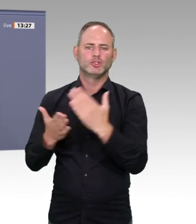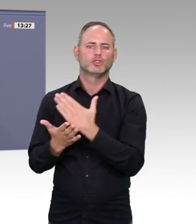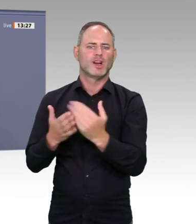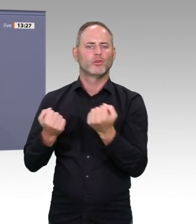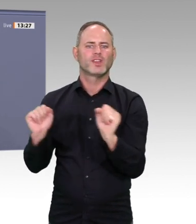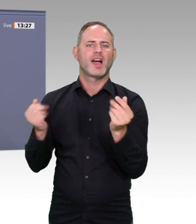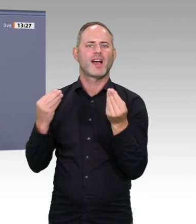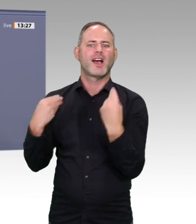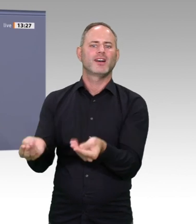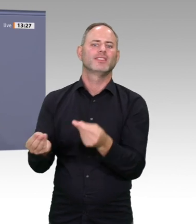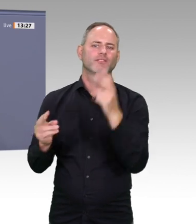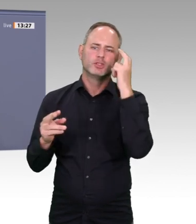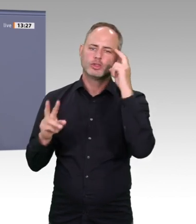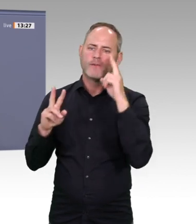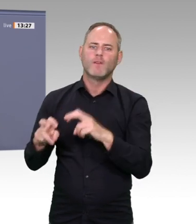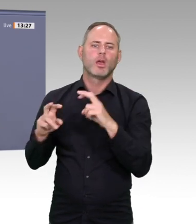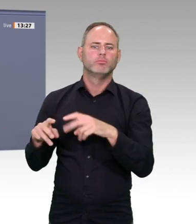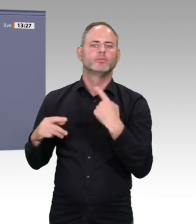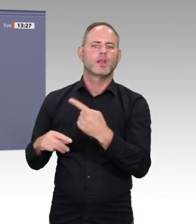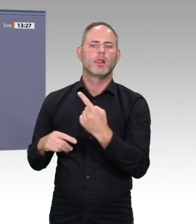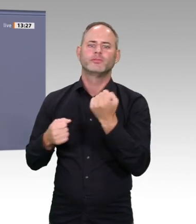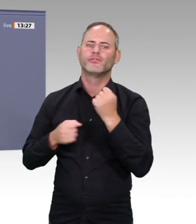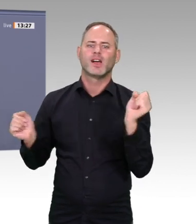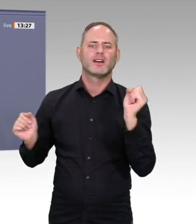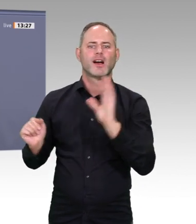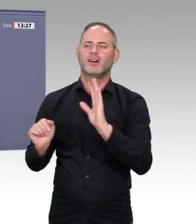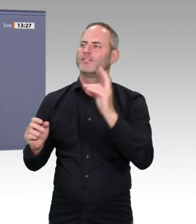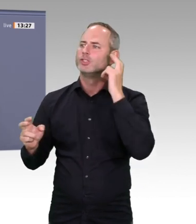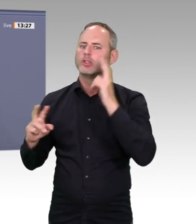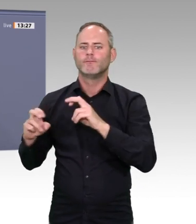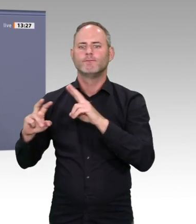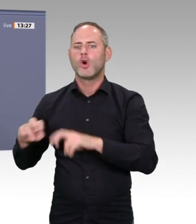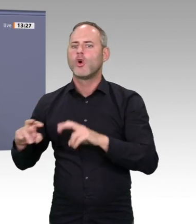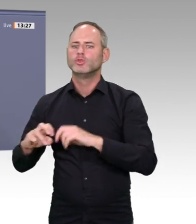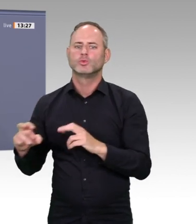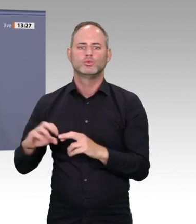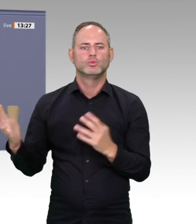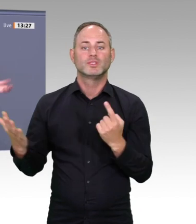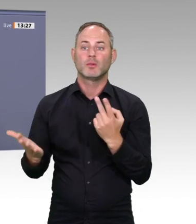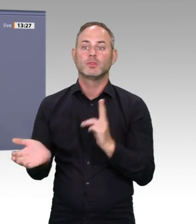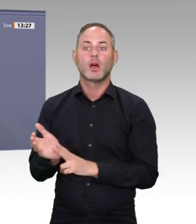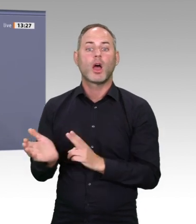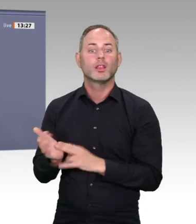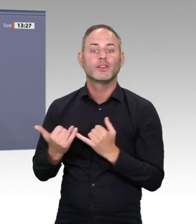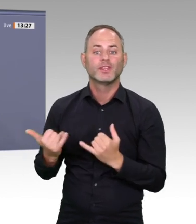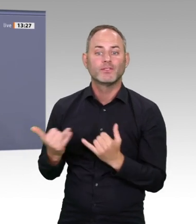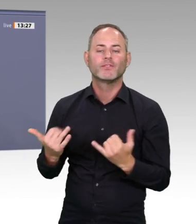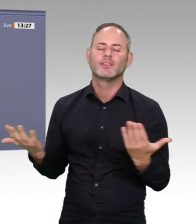ausfinanziert. Dadurch sind sie permanent in irgendwelchen Rennen nach Zusatzfinanzierungen, ob aus öffentlichen Programmen,